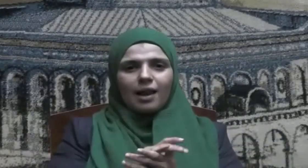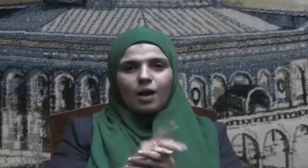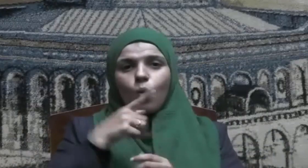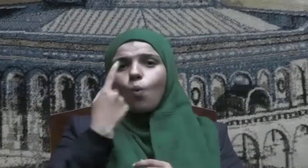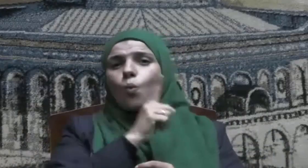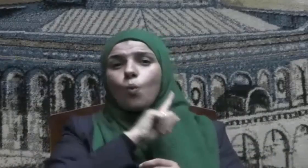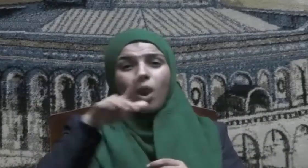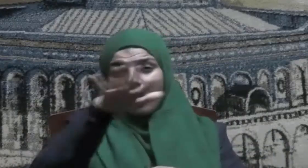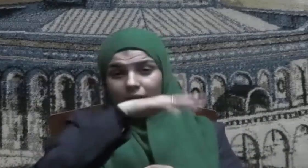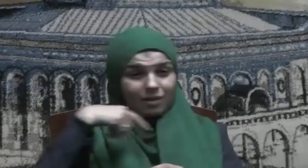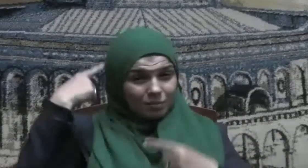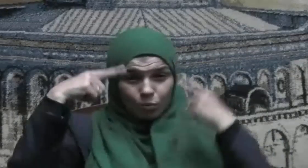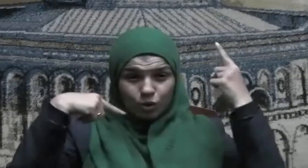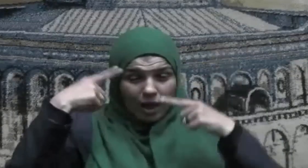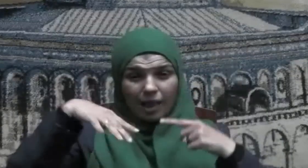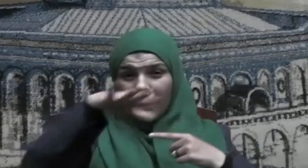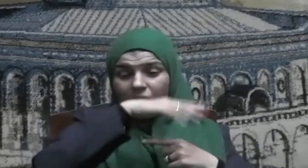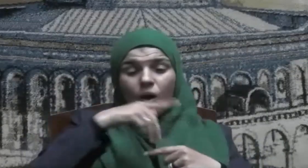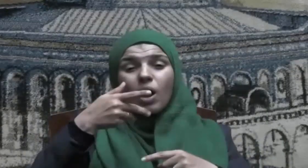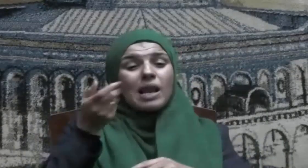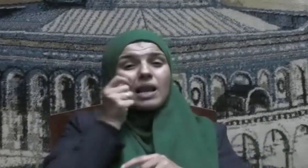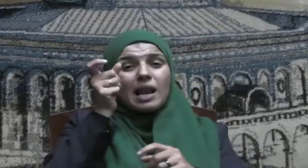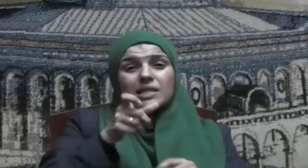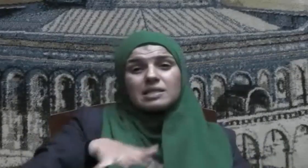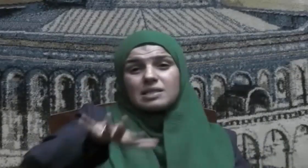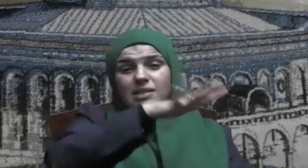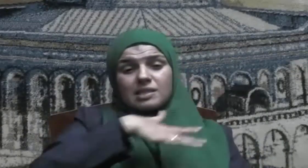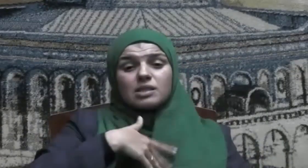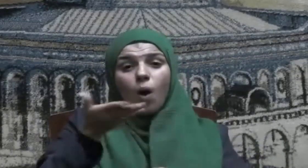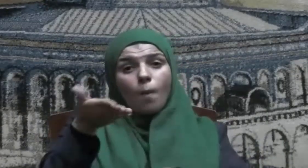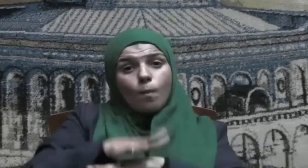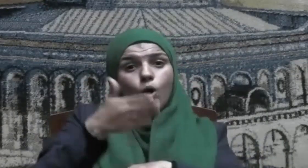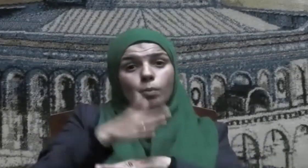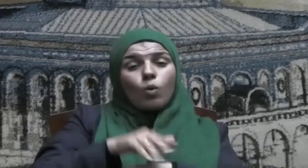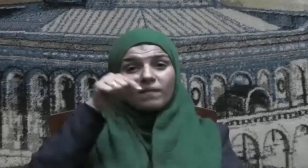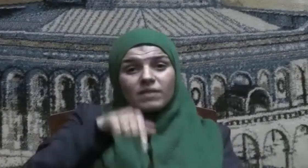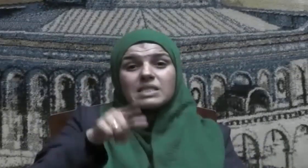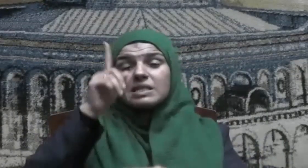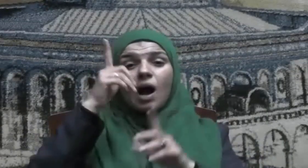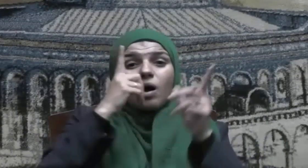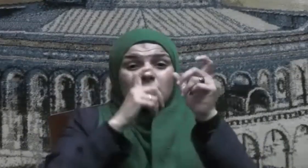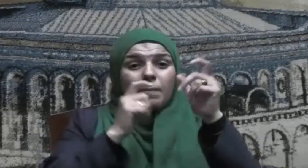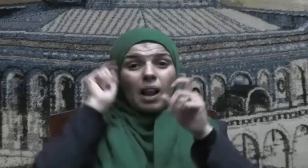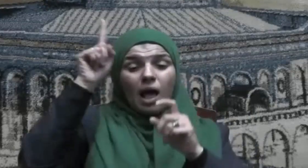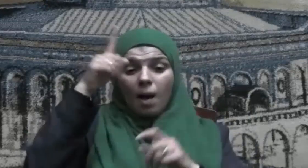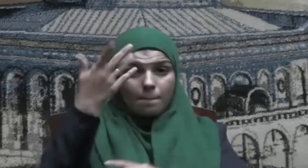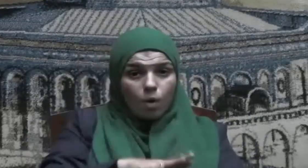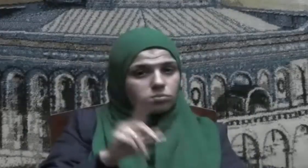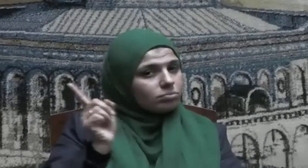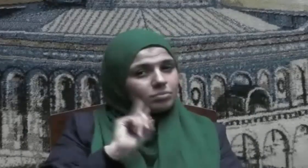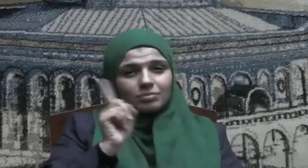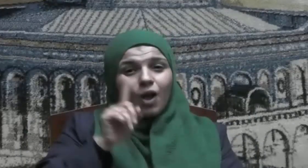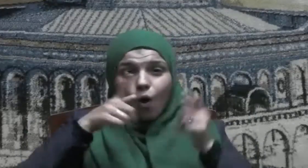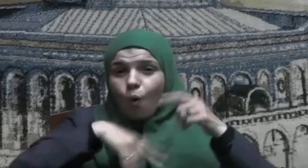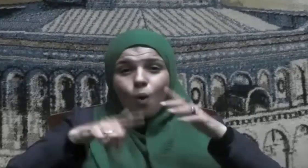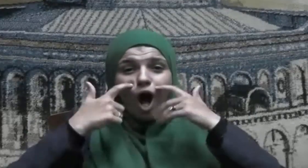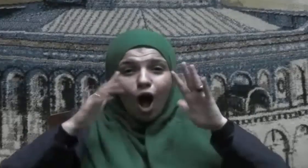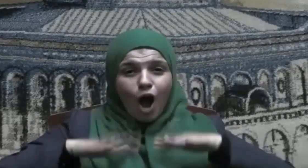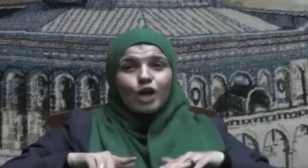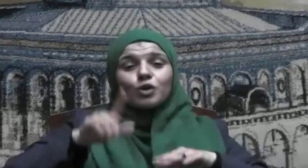تَحْسَبَنَّ الَّذِينَ كُجِلُوا فِي سَبِيلِ اللَّهِ أَوَاتًا بَلَا أَحْيَاءٌ عَنْ عَنْ عَنْ رَبِّهِمْ